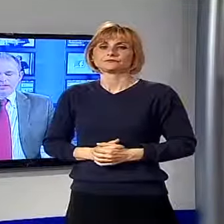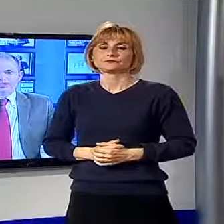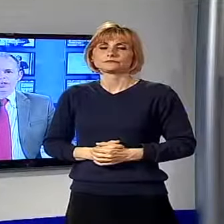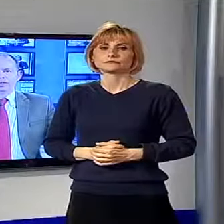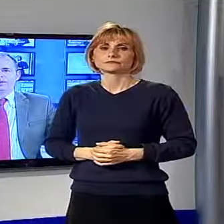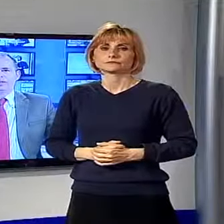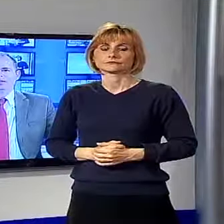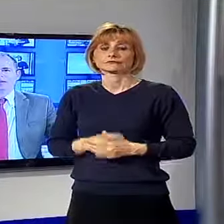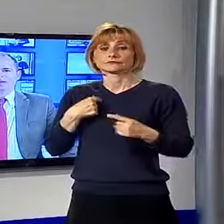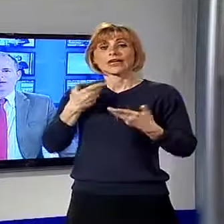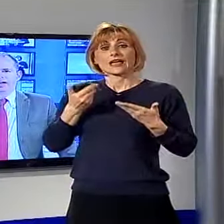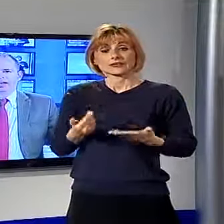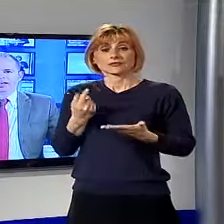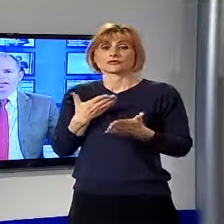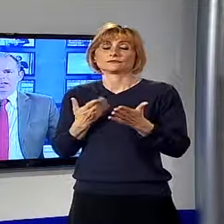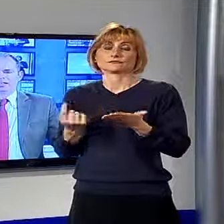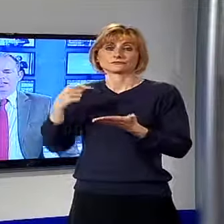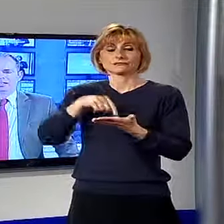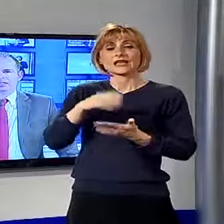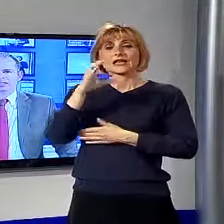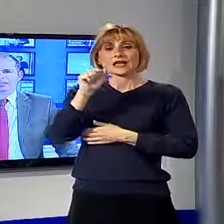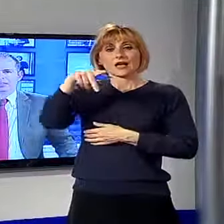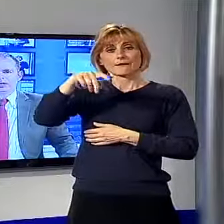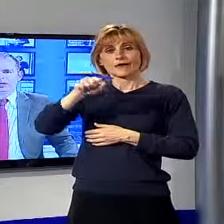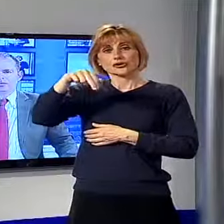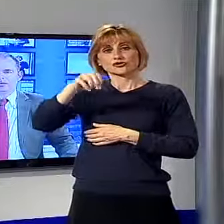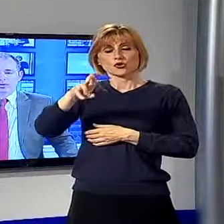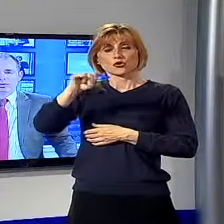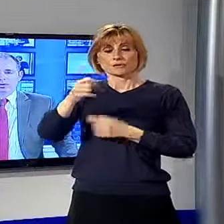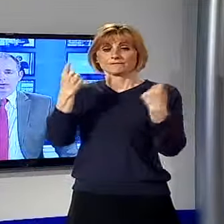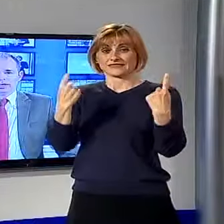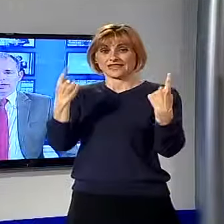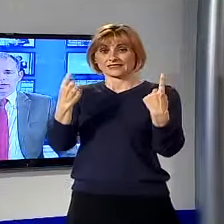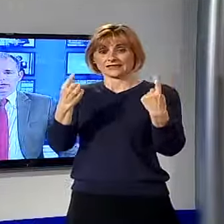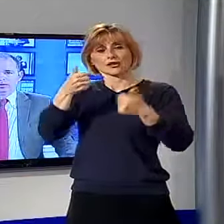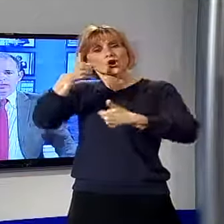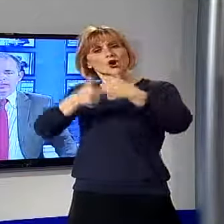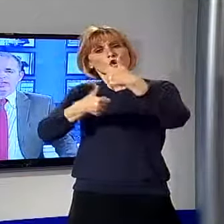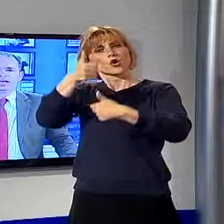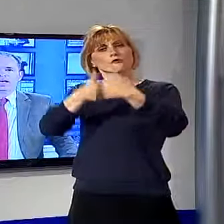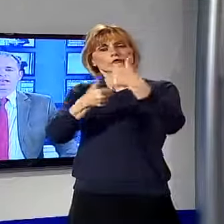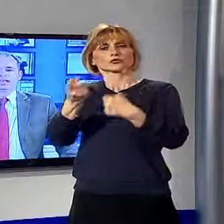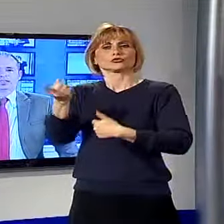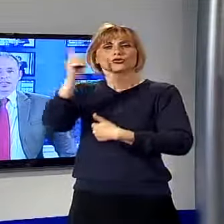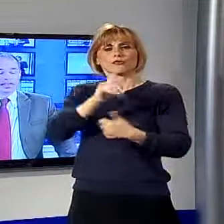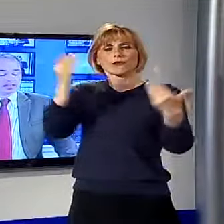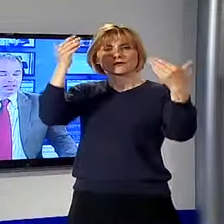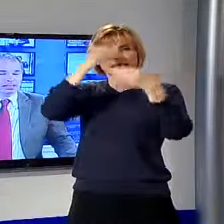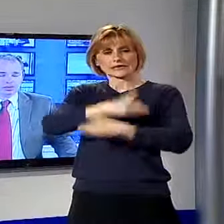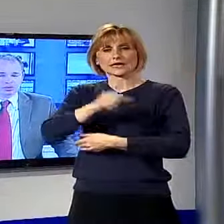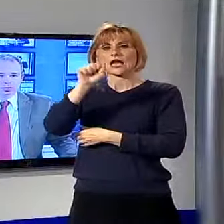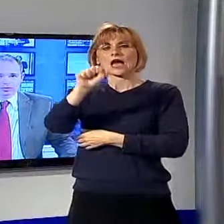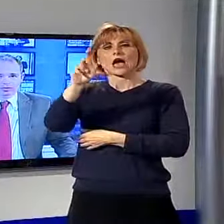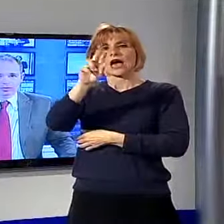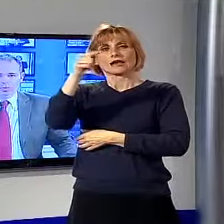Adesso andiamo a Capandoli a parlare dell'attesa per il confronto elettorale di domani sera. Ad Artè e in